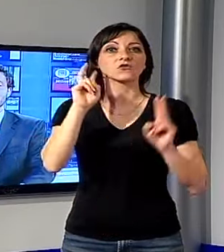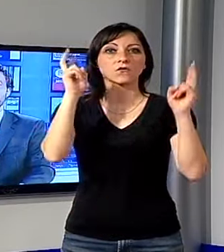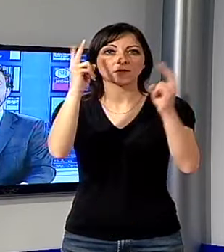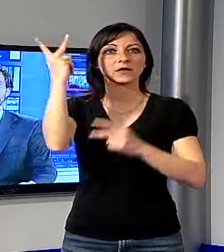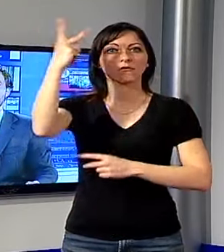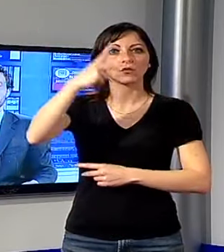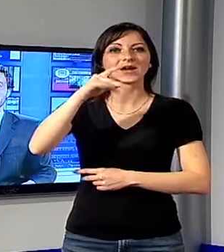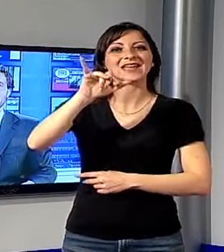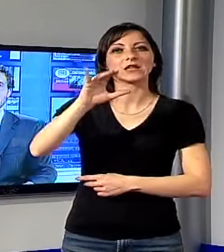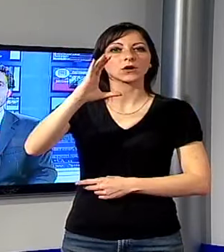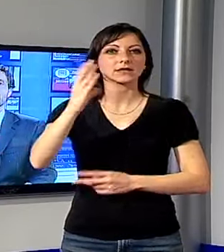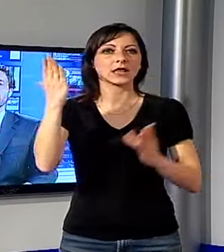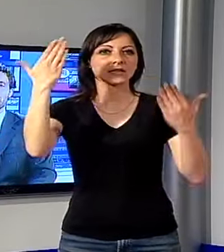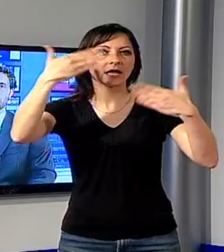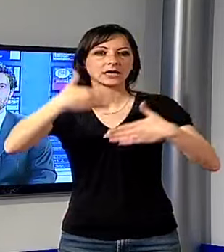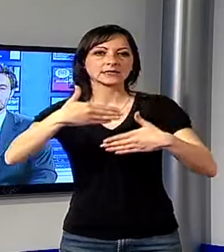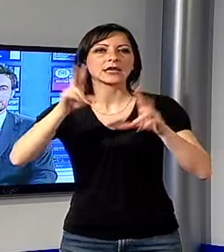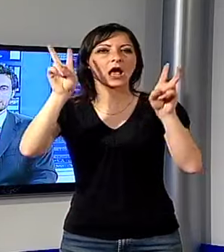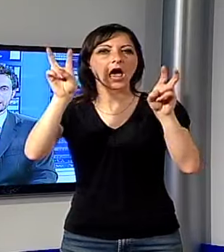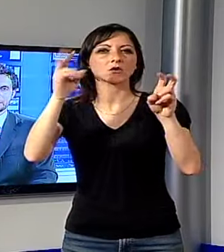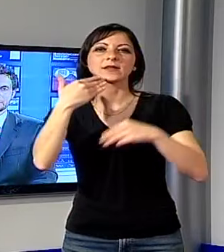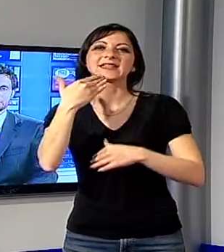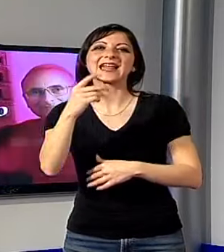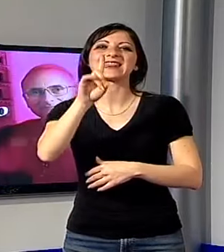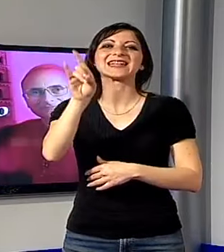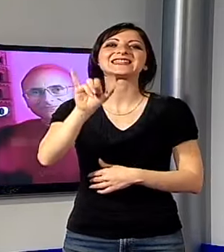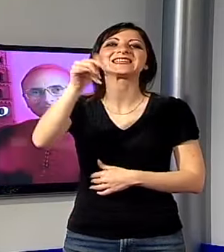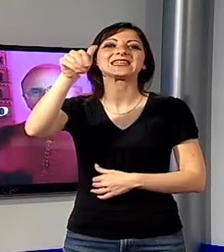Italo Castellani, che questa sera si sofferma su Santa Zita.